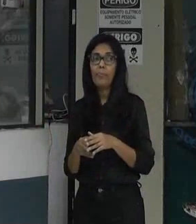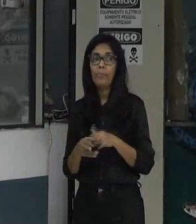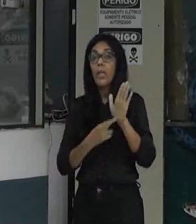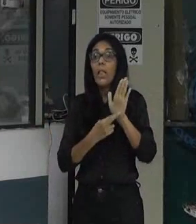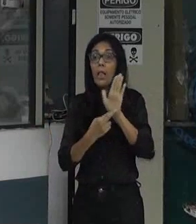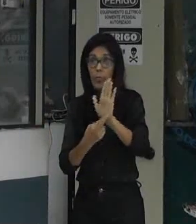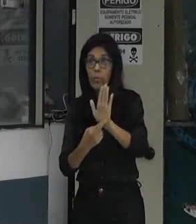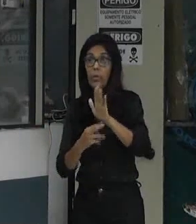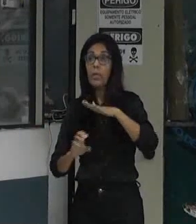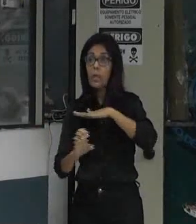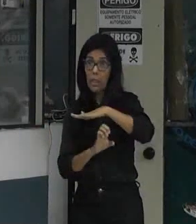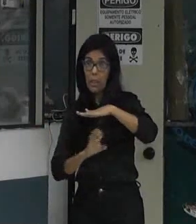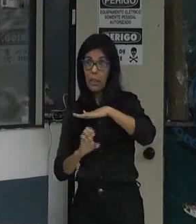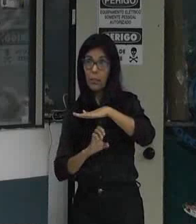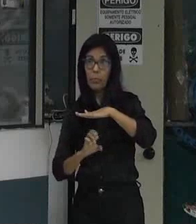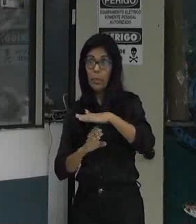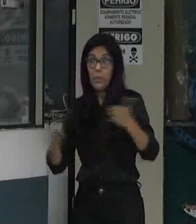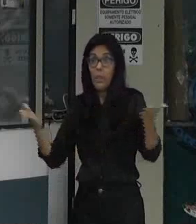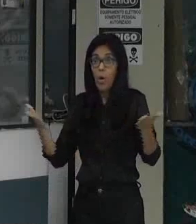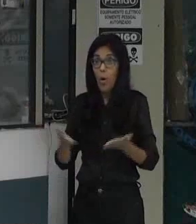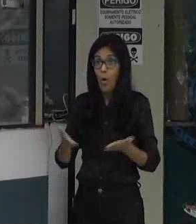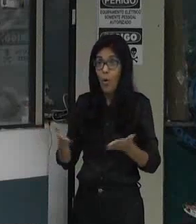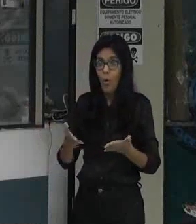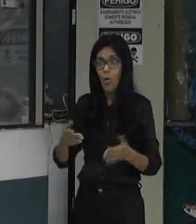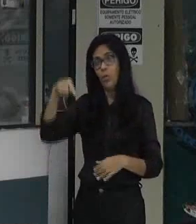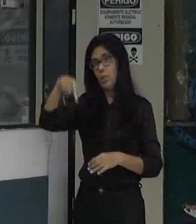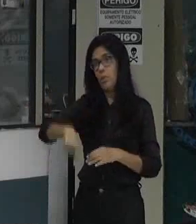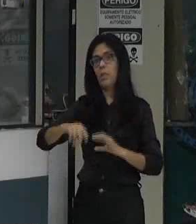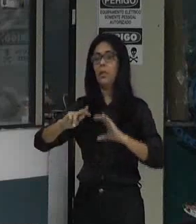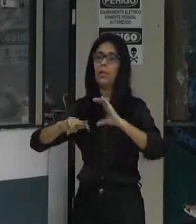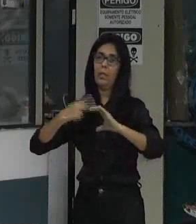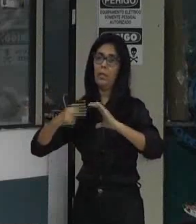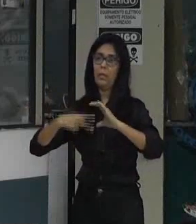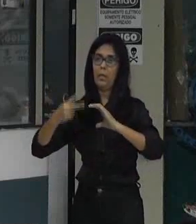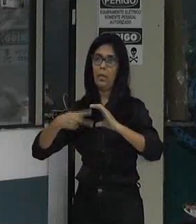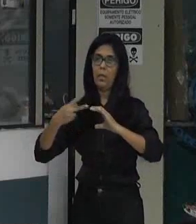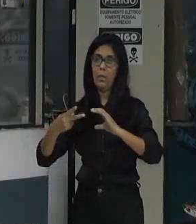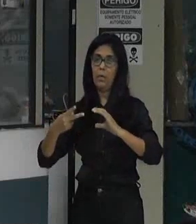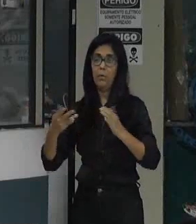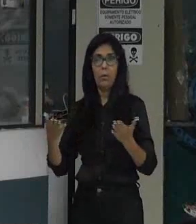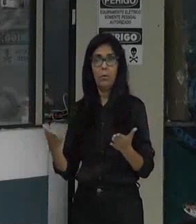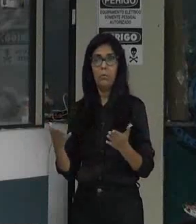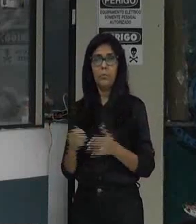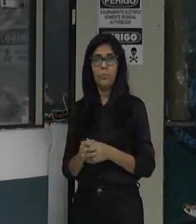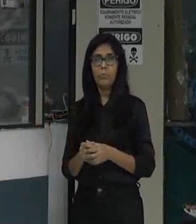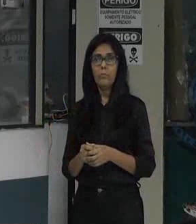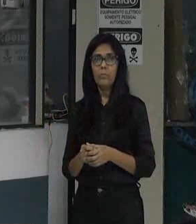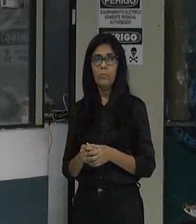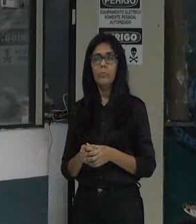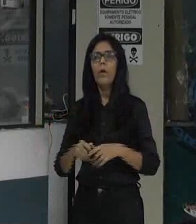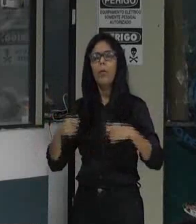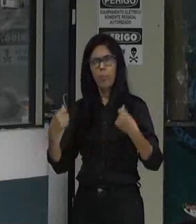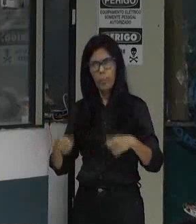presidão, no dia de hoje, circulando na casa, então é claro que a gente não pode deixar de ter